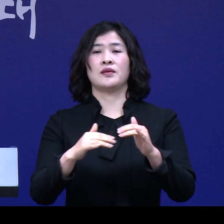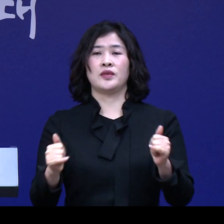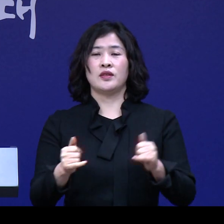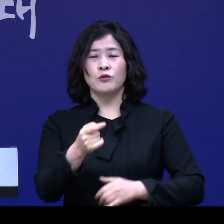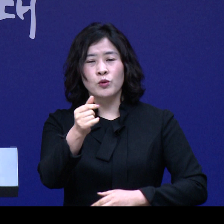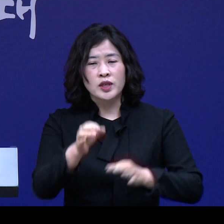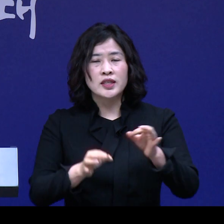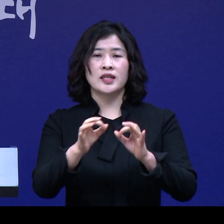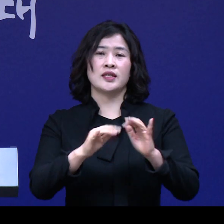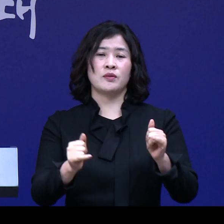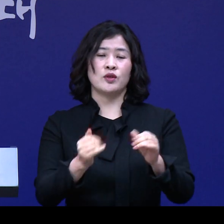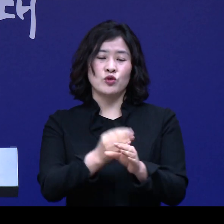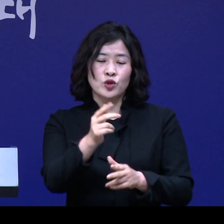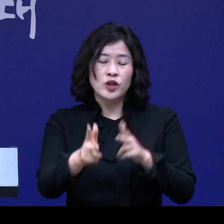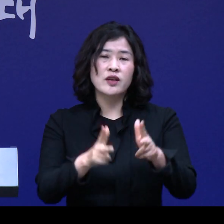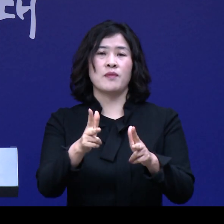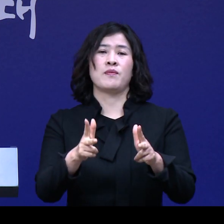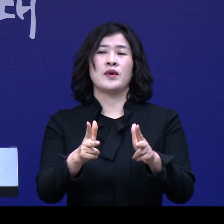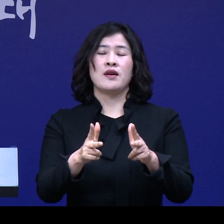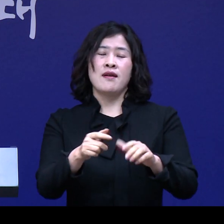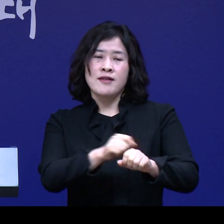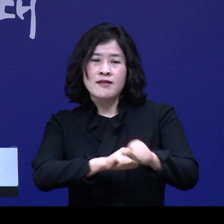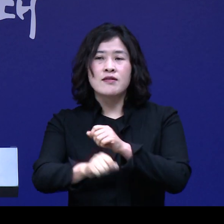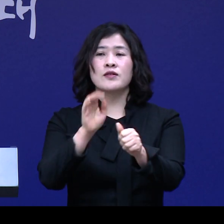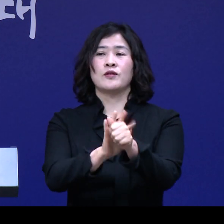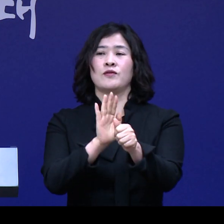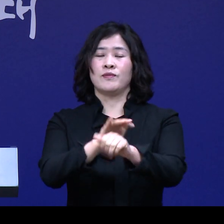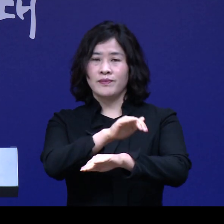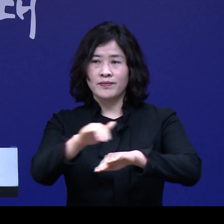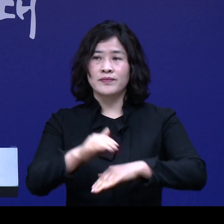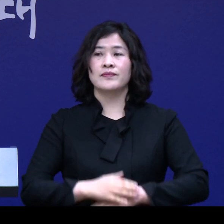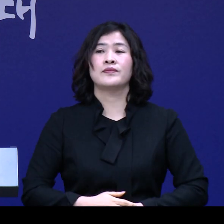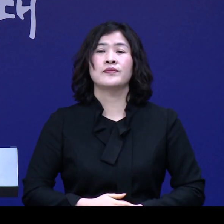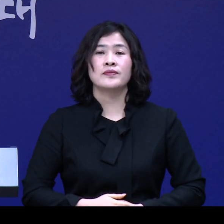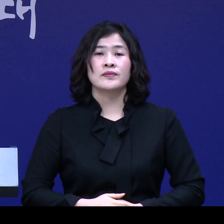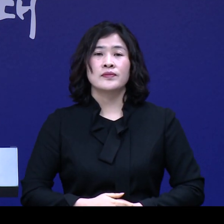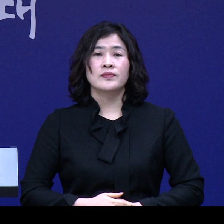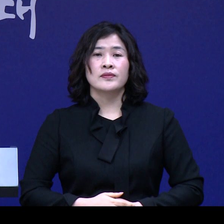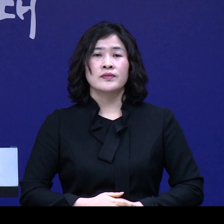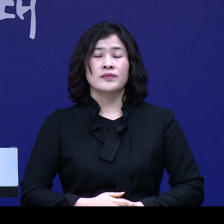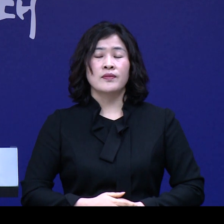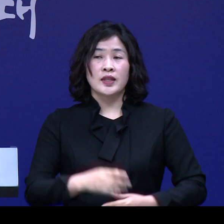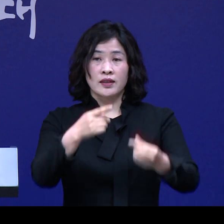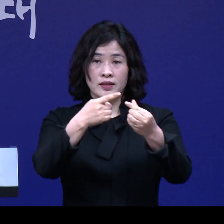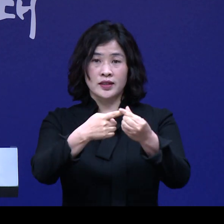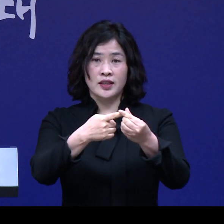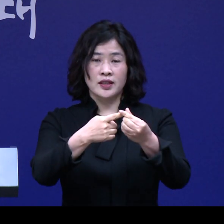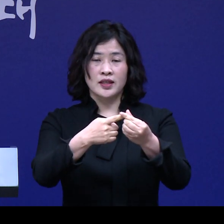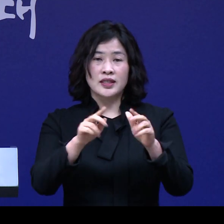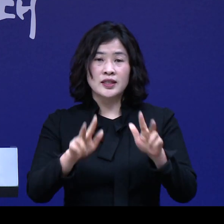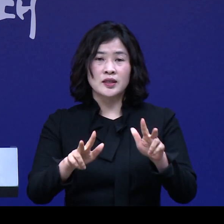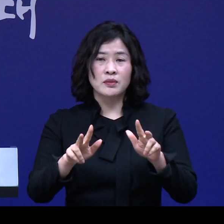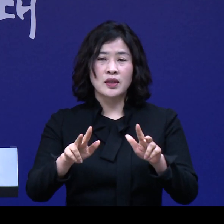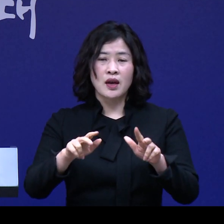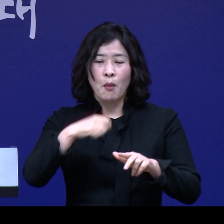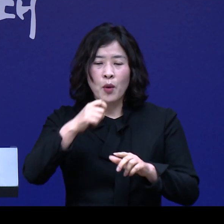소상공인 및 중소기업을 적극 돕도록 하겠습니다. 첫째 당장의